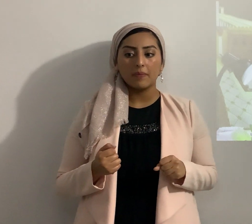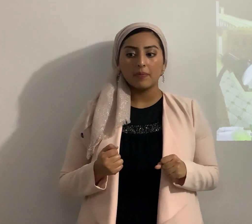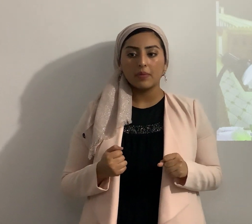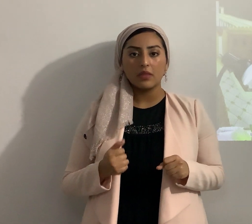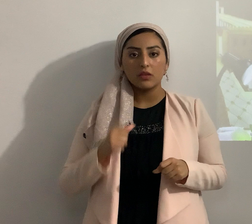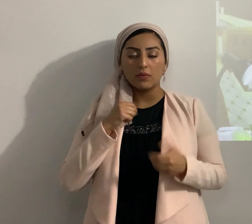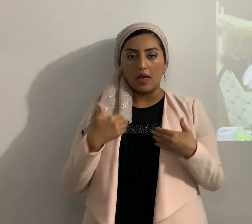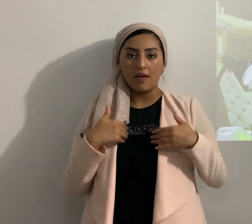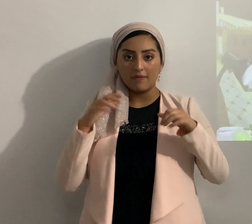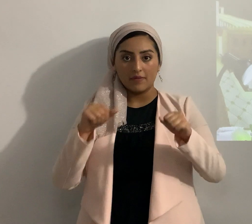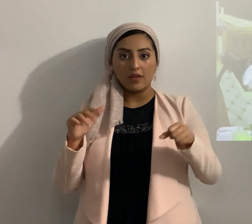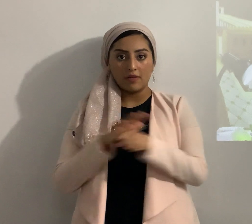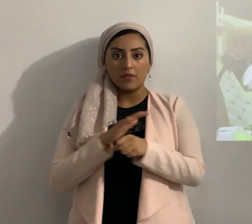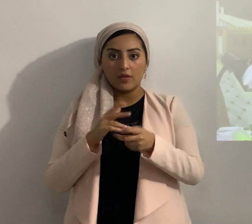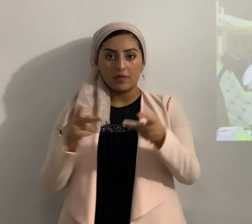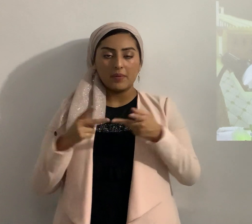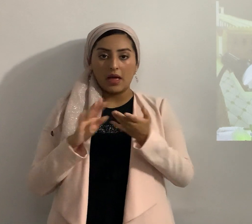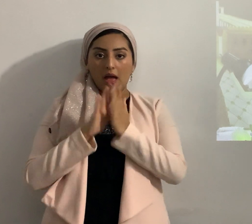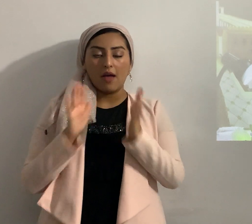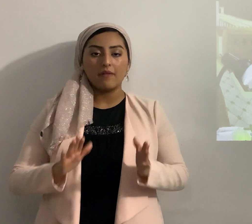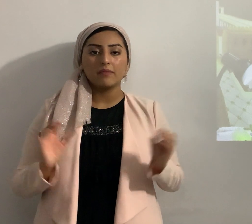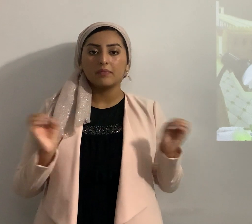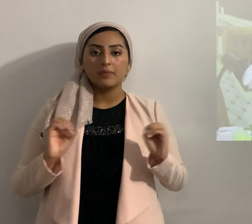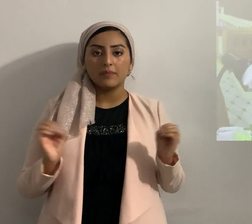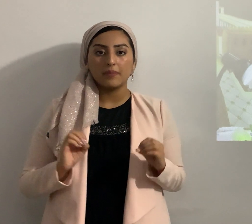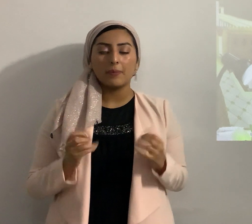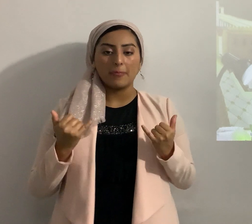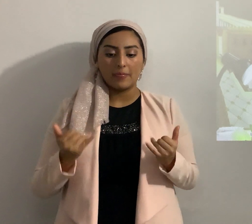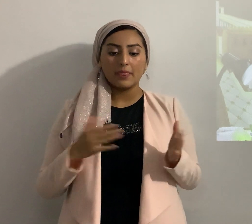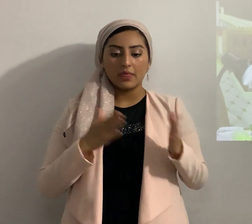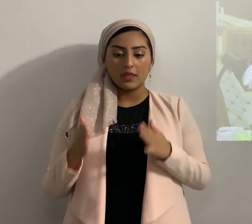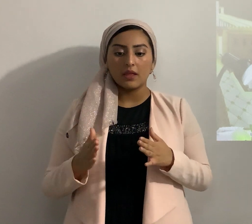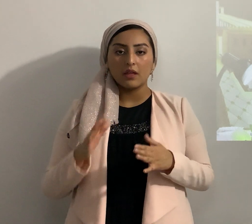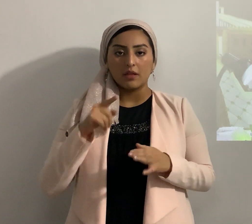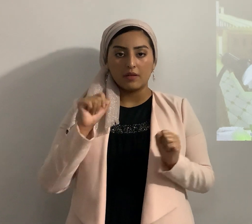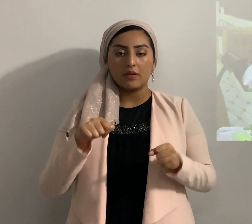tal en shalom en paz bueno entonces ustedes ahí pueden ver